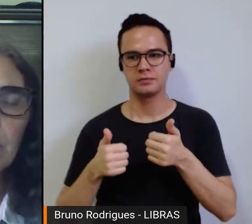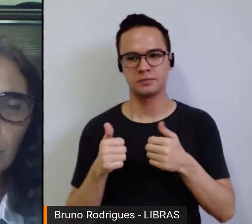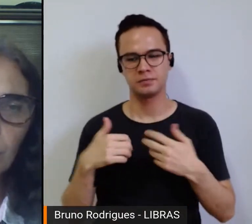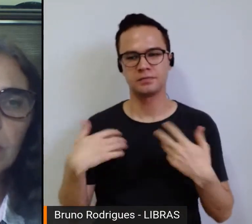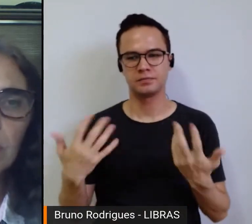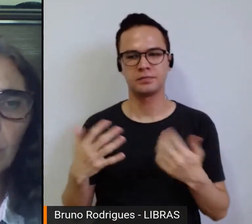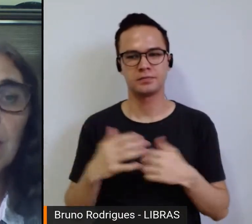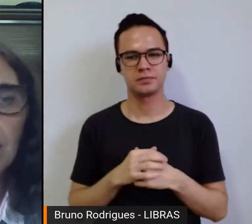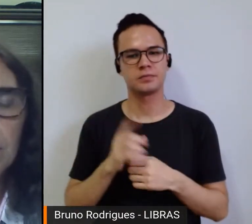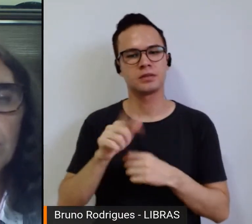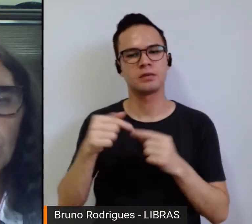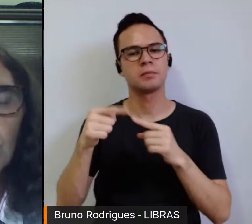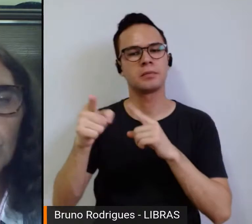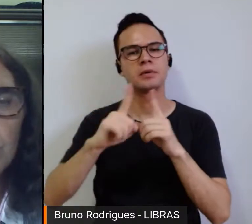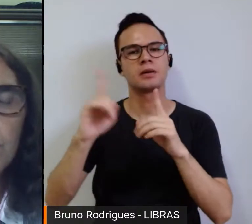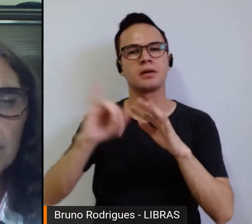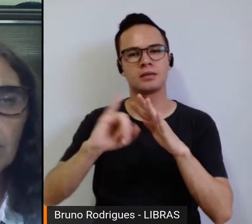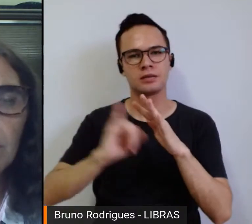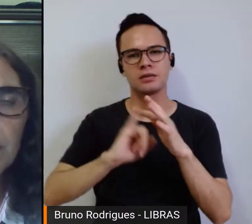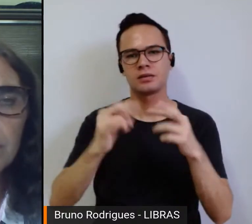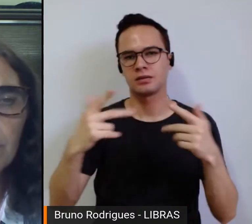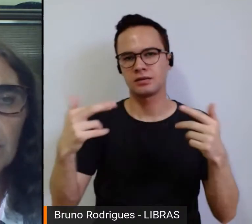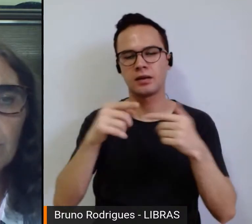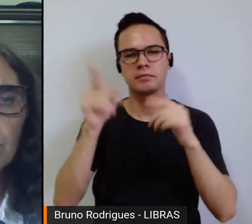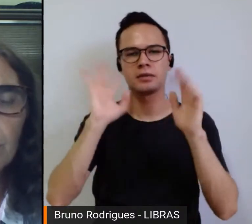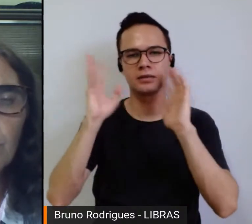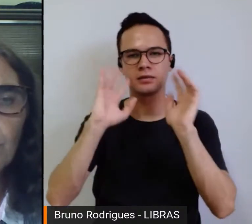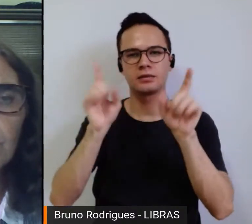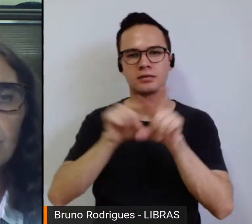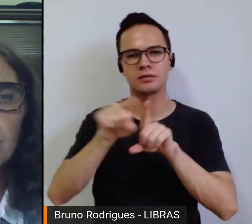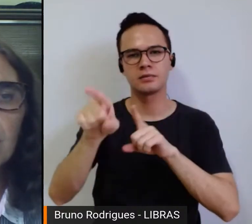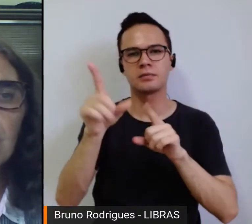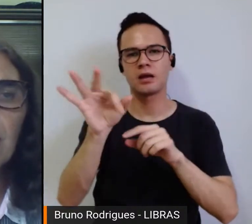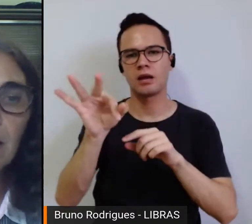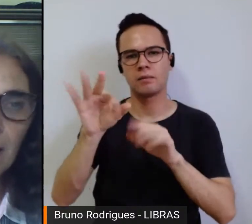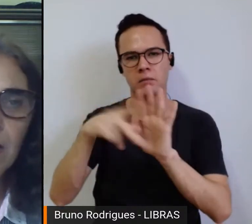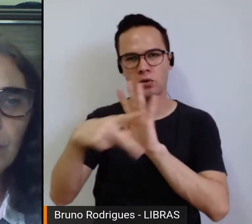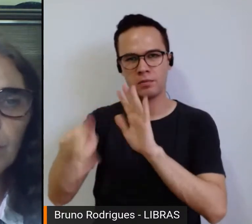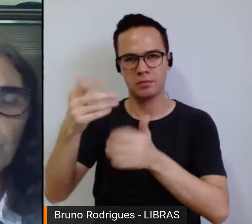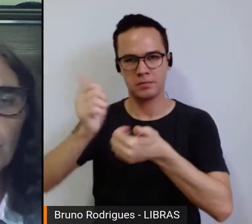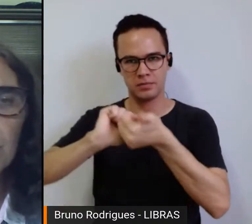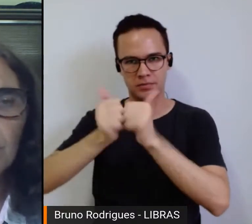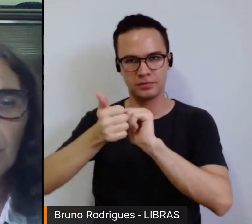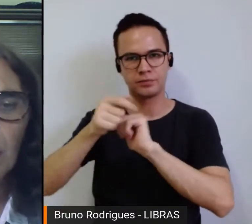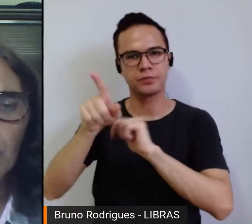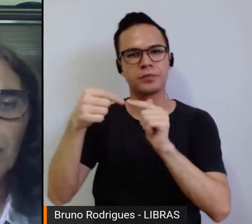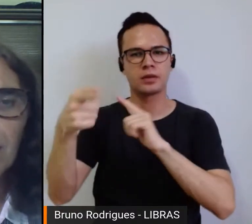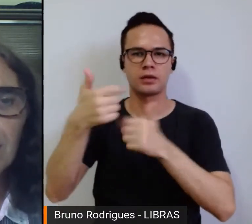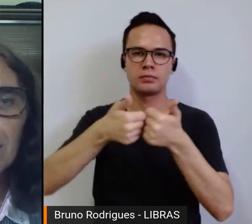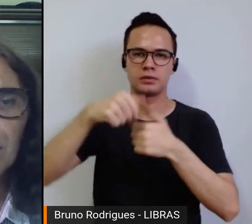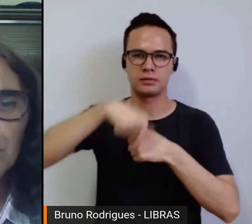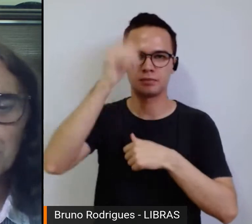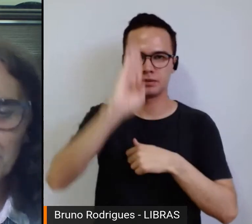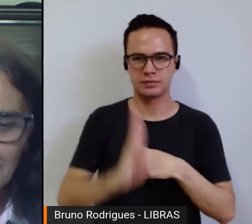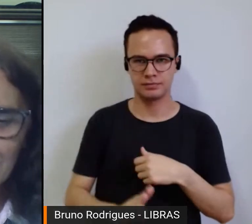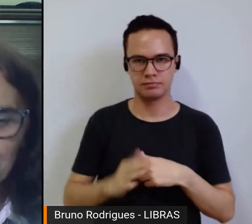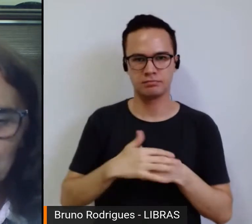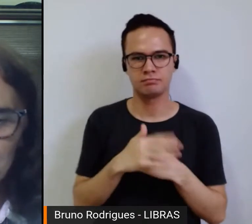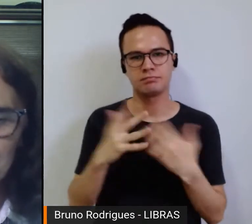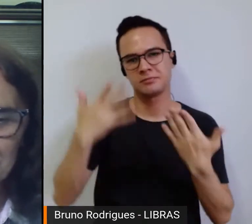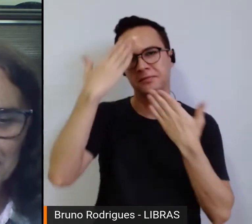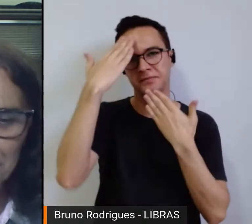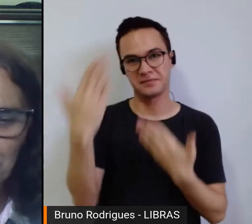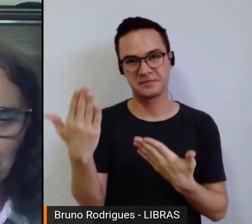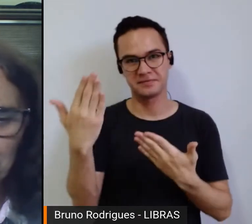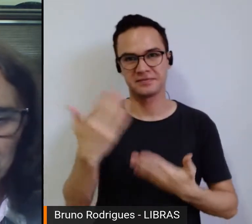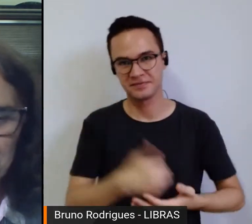instituição e nas instituições, pensando também nas federações esportivas, que regem o esporte nacional. Então, obrigado